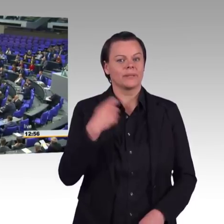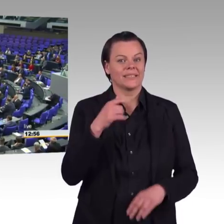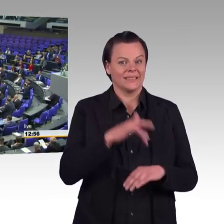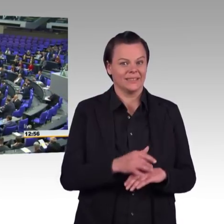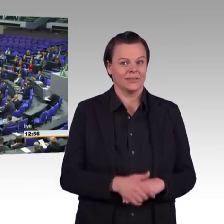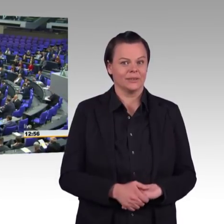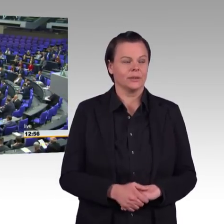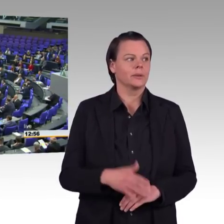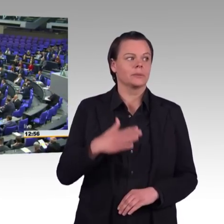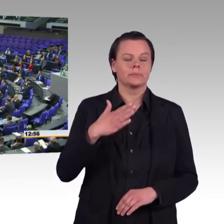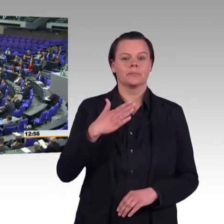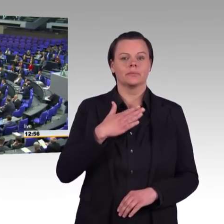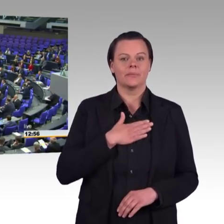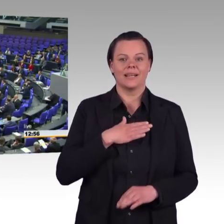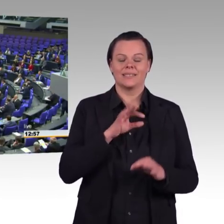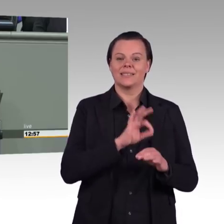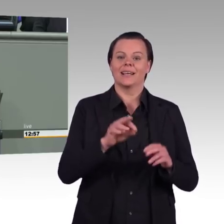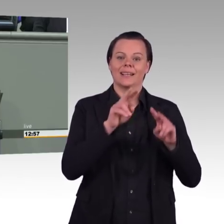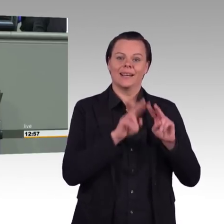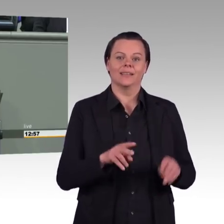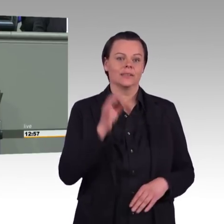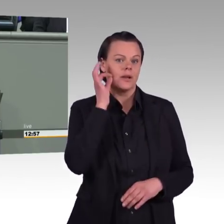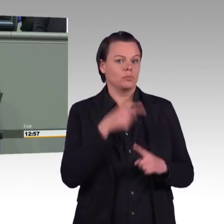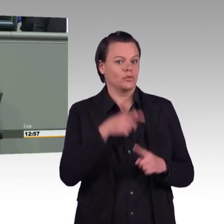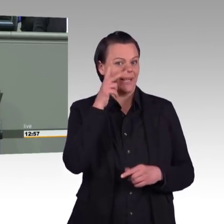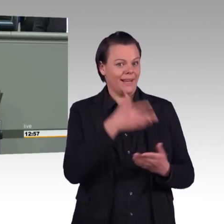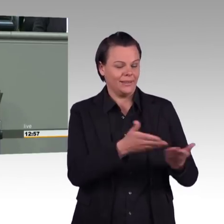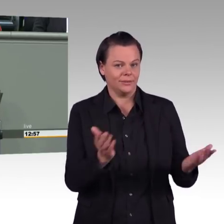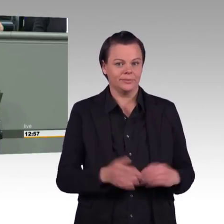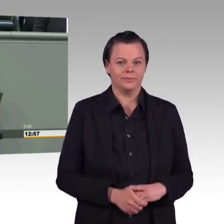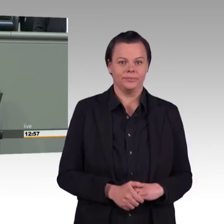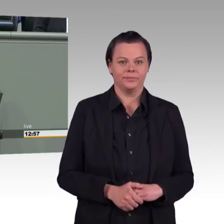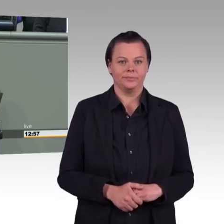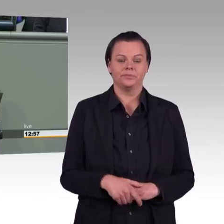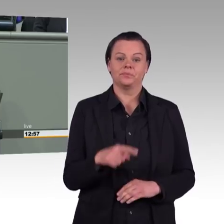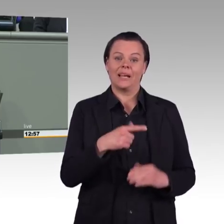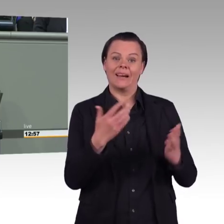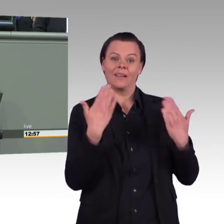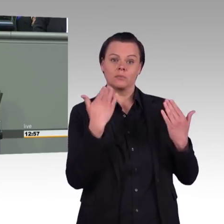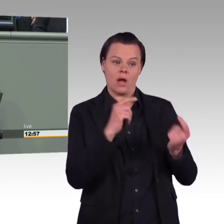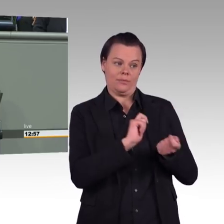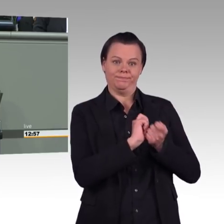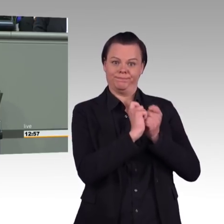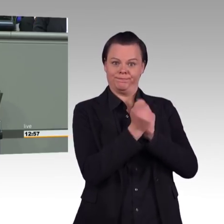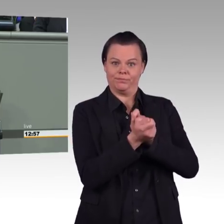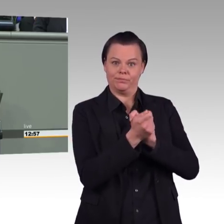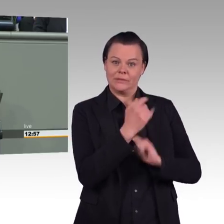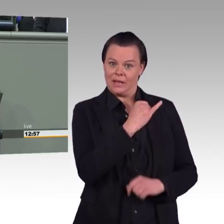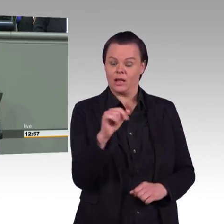Mit diesem Gesetzesvorhaben packen wir den Kampf gegen den Klimawandel an. Denn die Alternativen